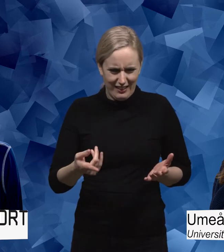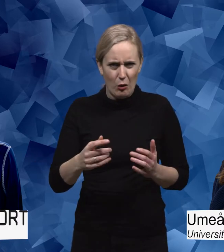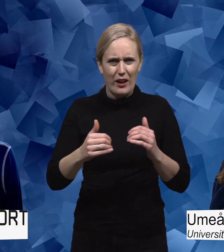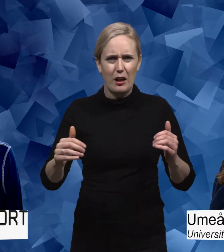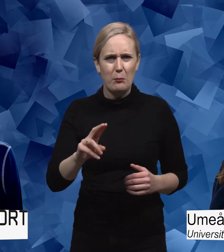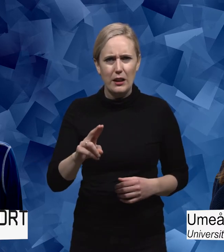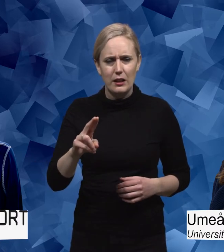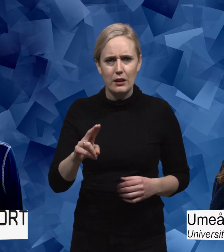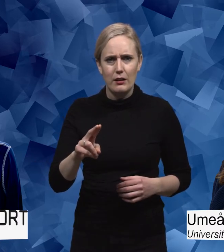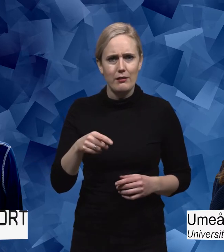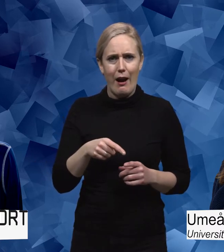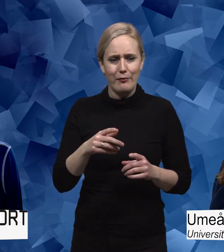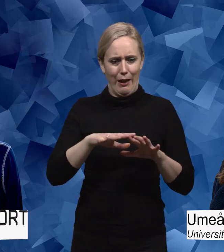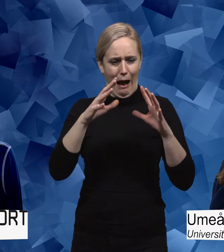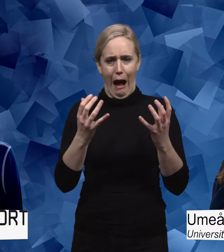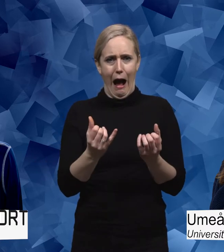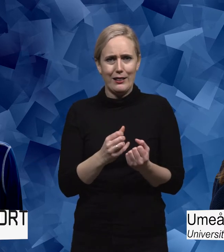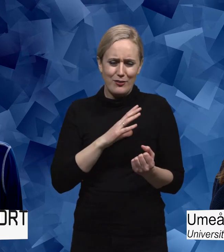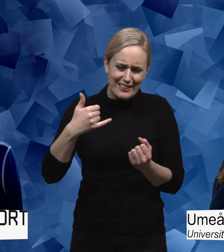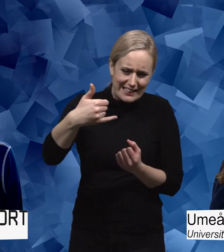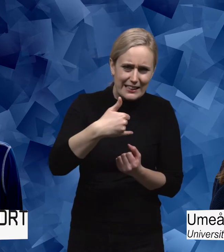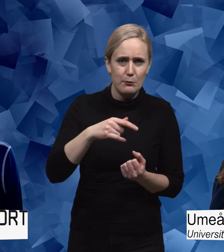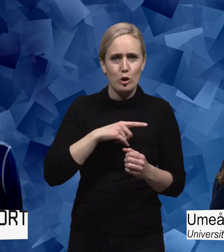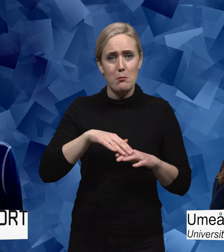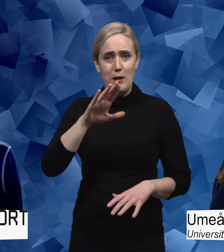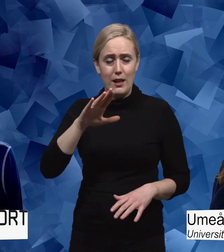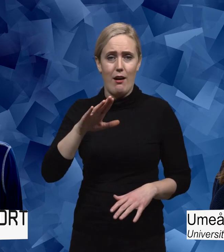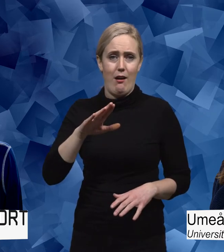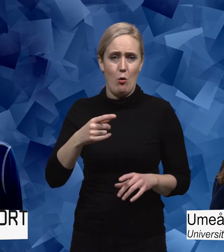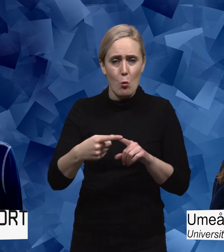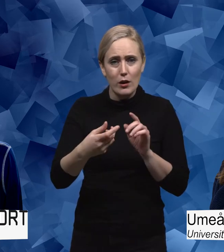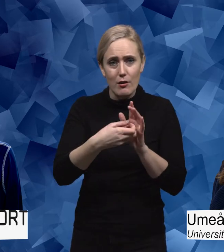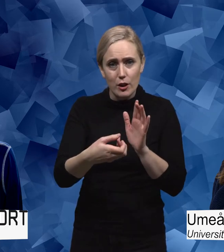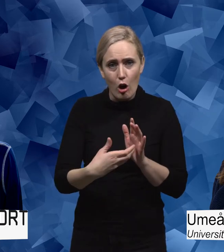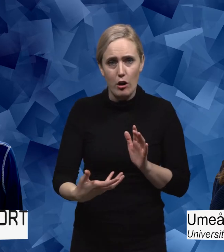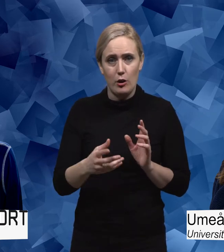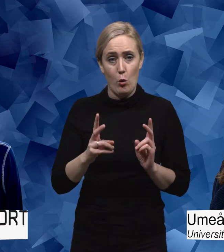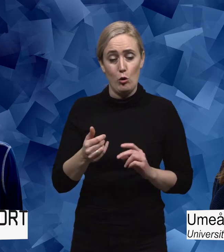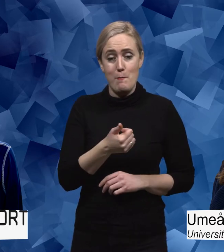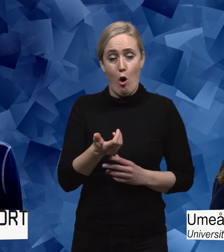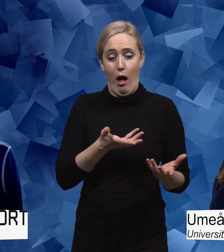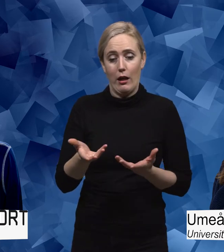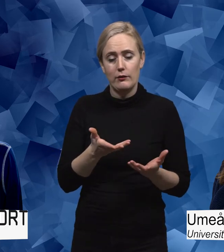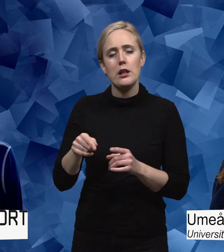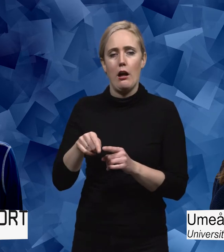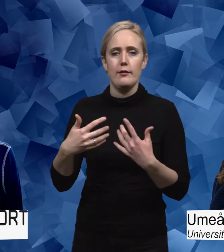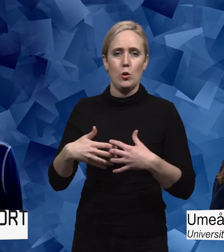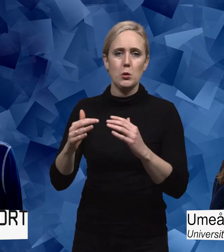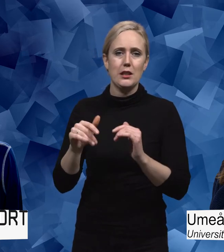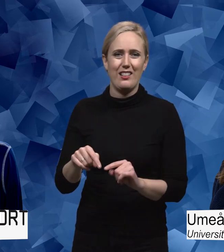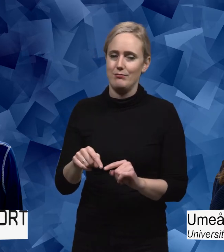säkert att det ger hela bilden. Det är komplext, det finns flera förklaringar till att det ser ut så. Och det är farligt att också hänvisa bara till